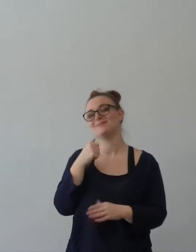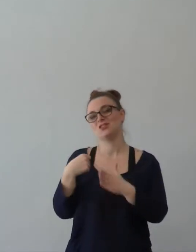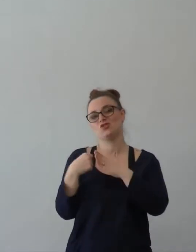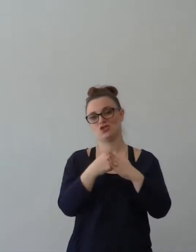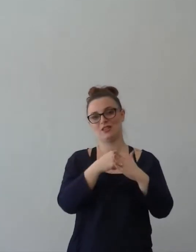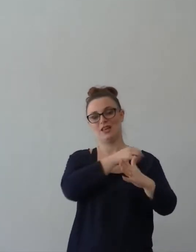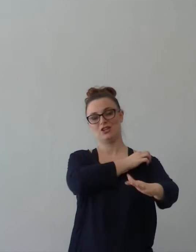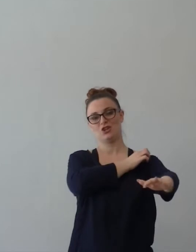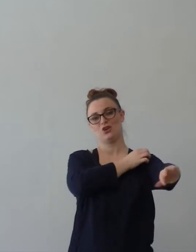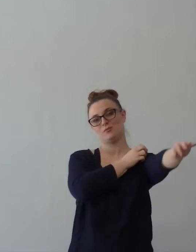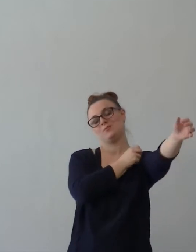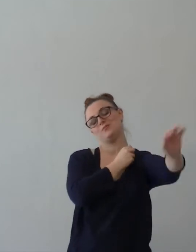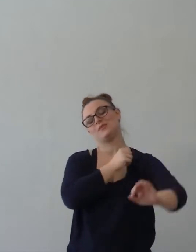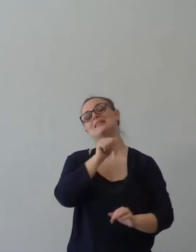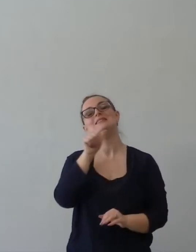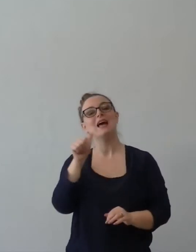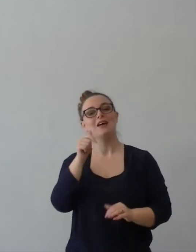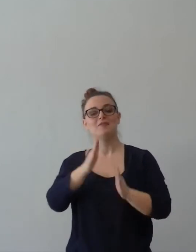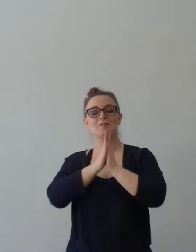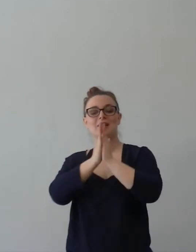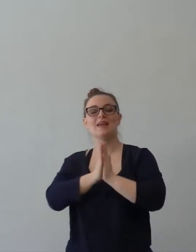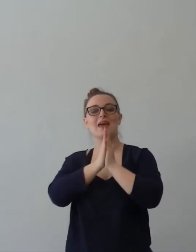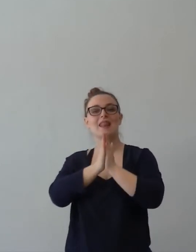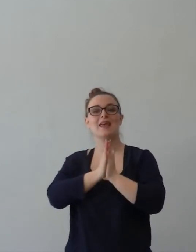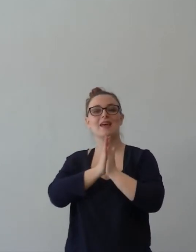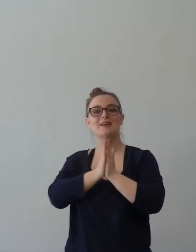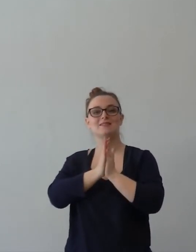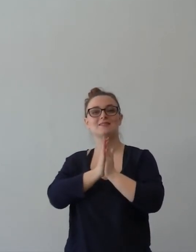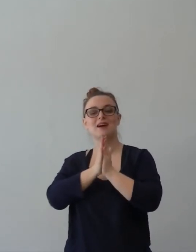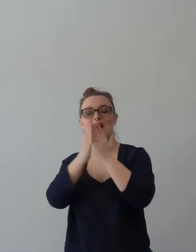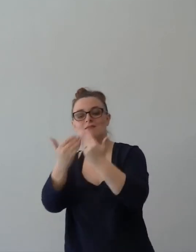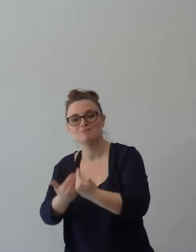era una preghiere dei credenti. Per cui vuoi essere liberato?